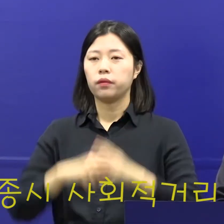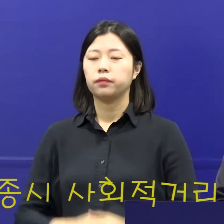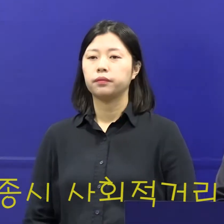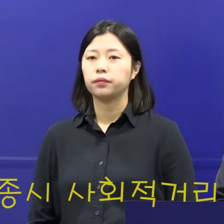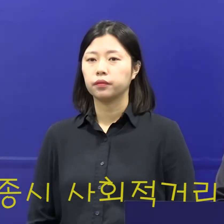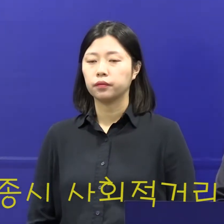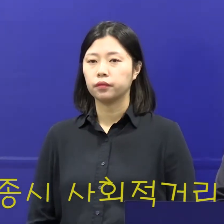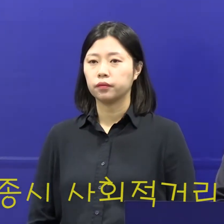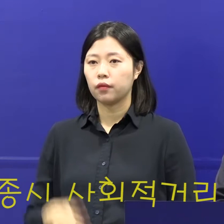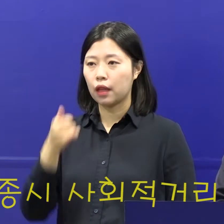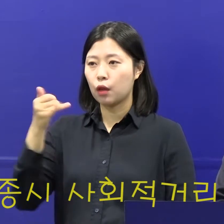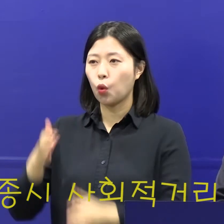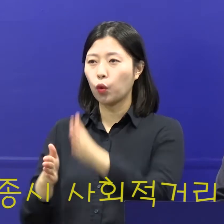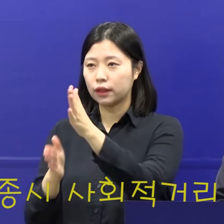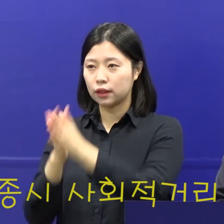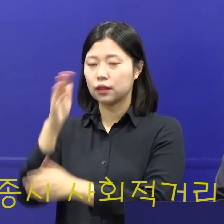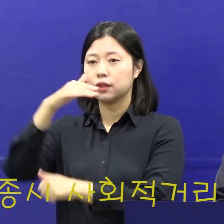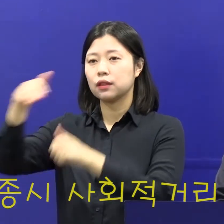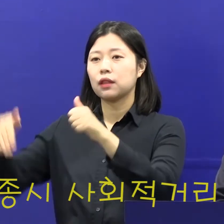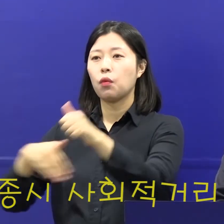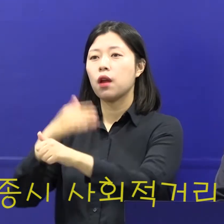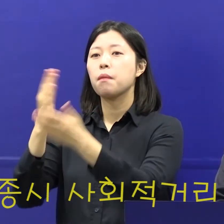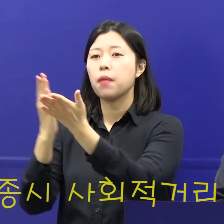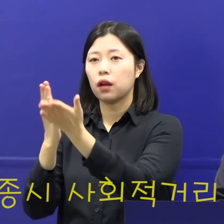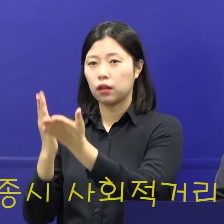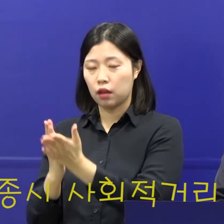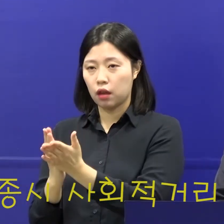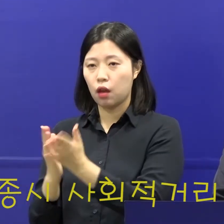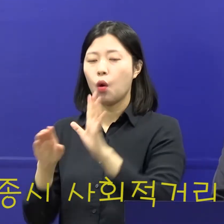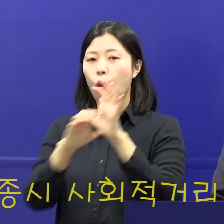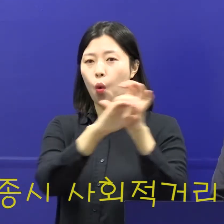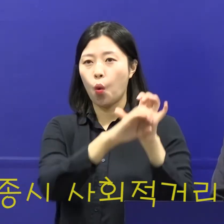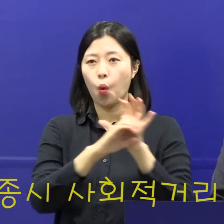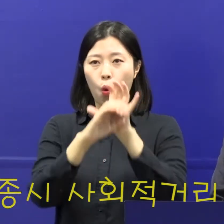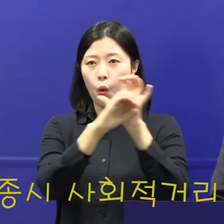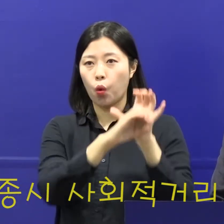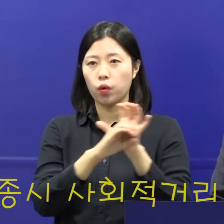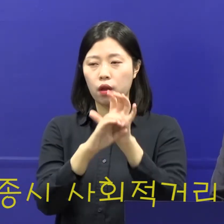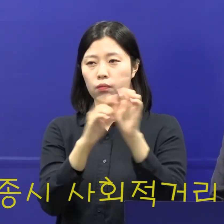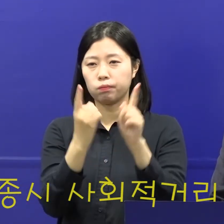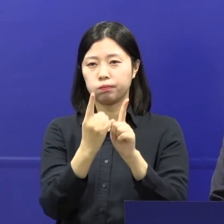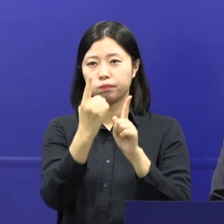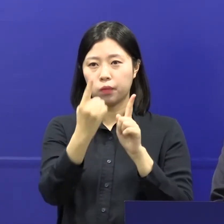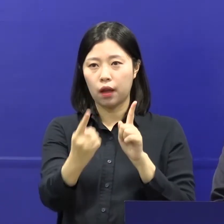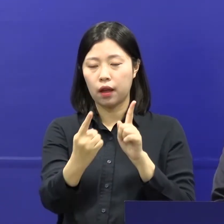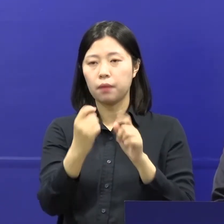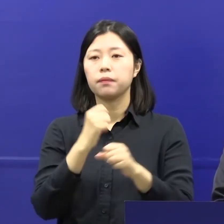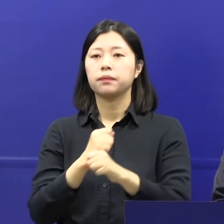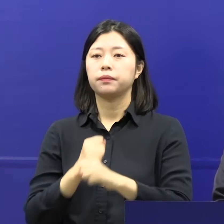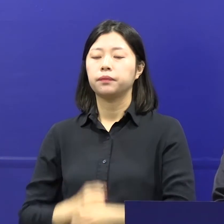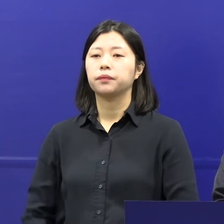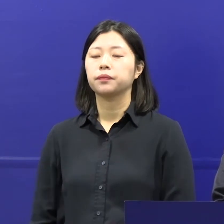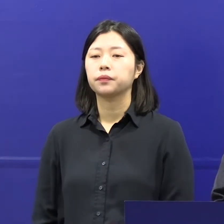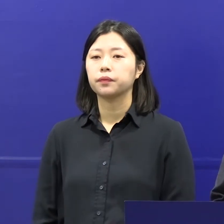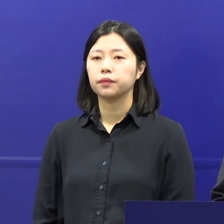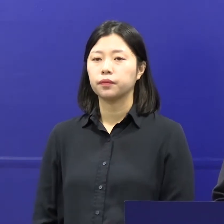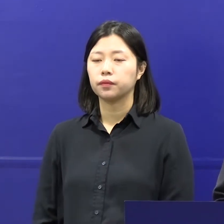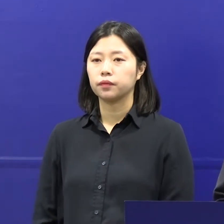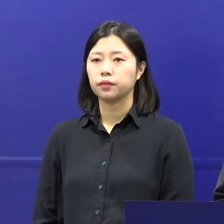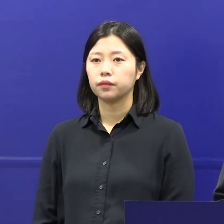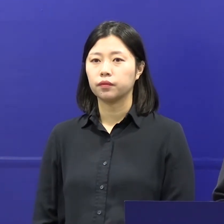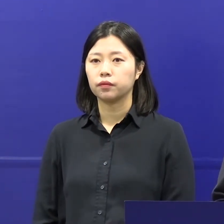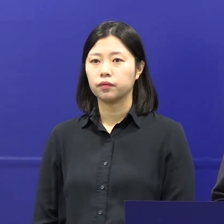우리 씨도 우리 씨의 여건에 맞게 코로나19 대응 체계를 구축 운영기로 하였습니다. 먼저 우리 씨